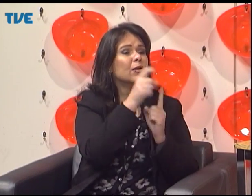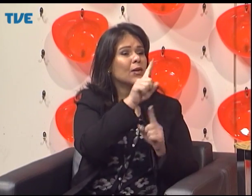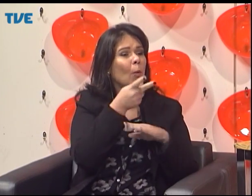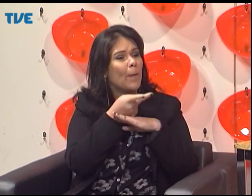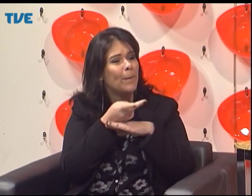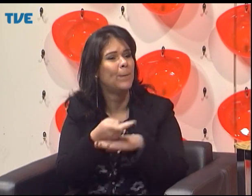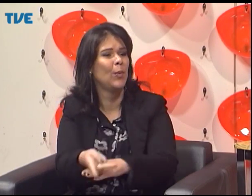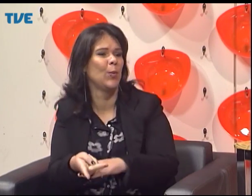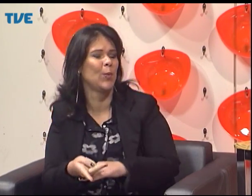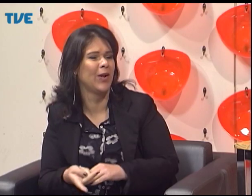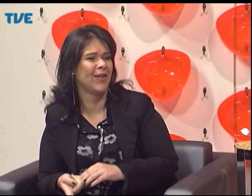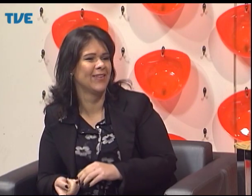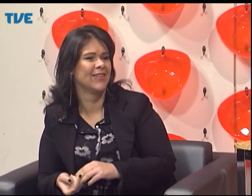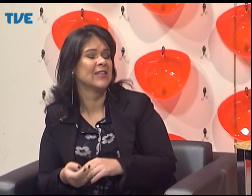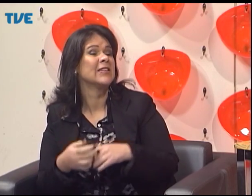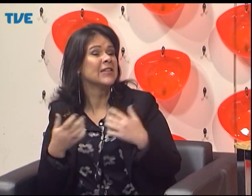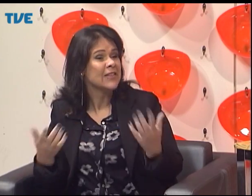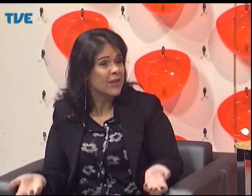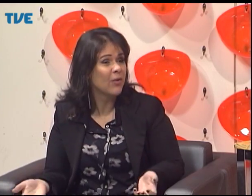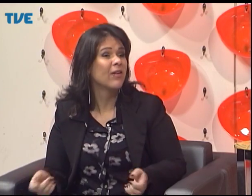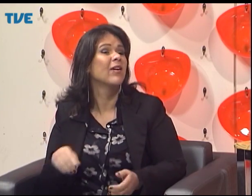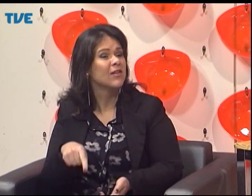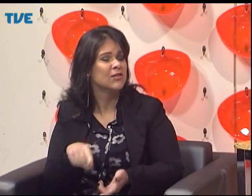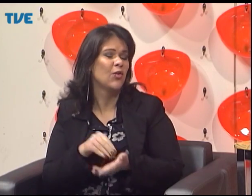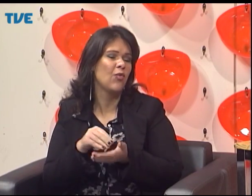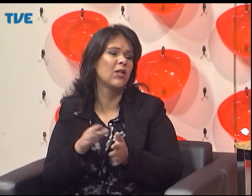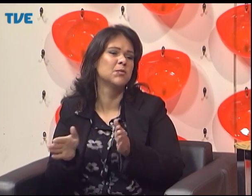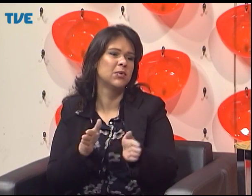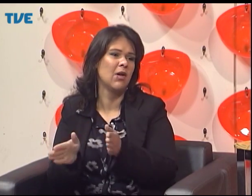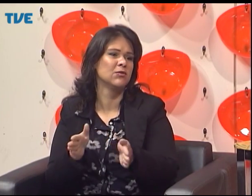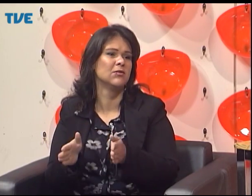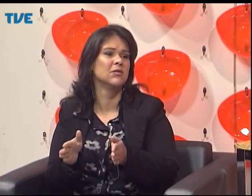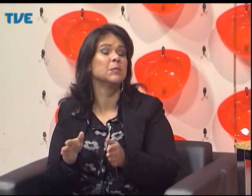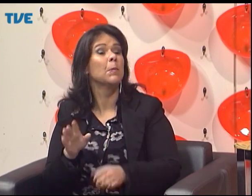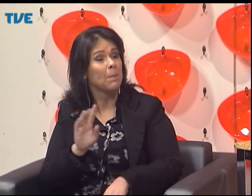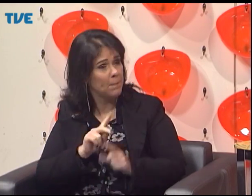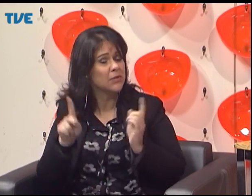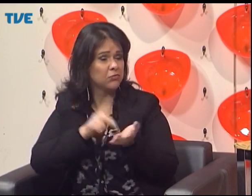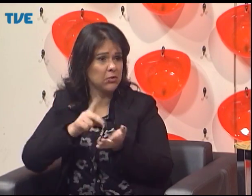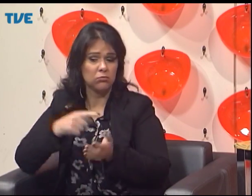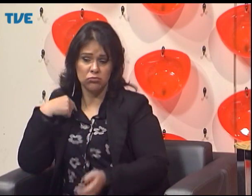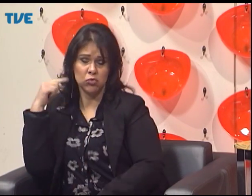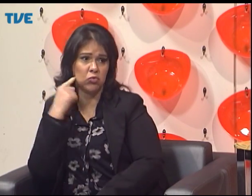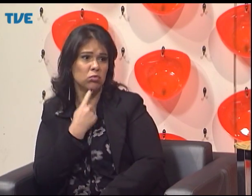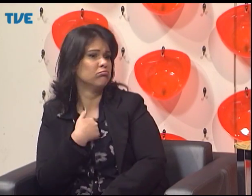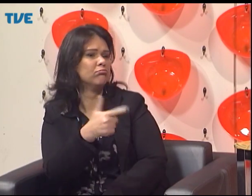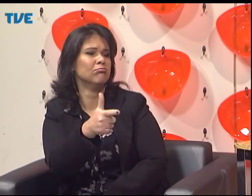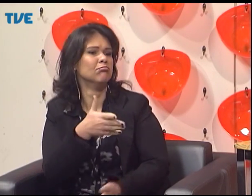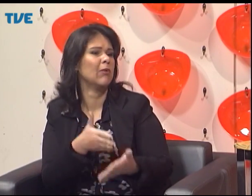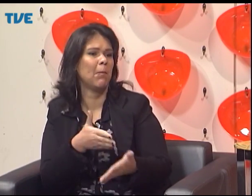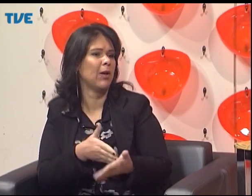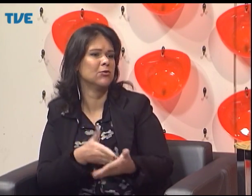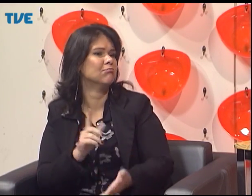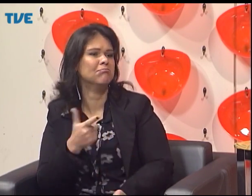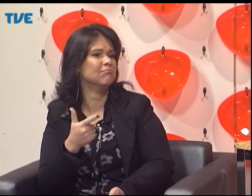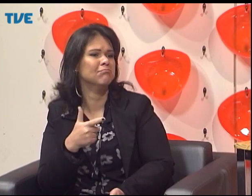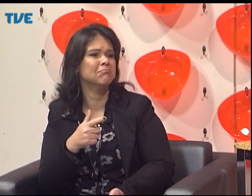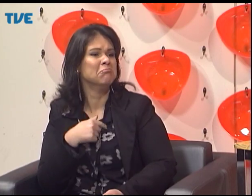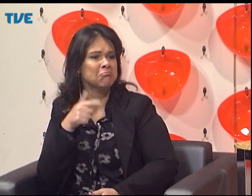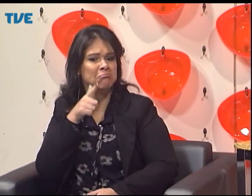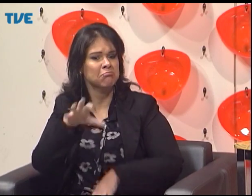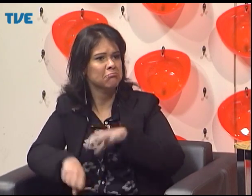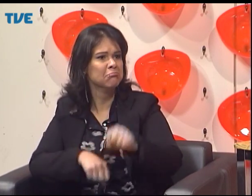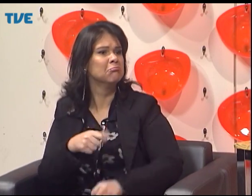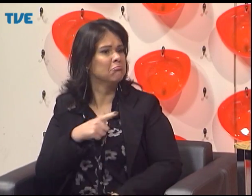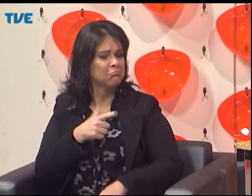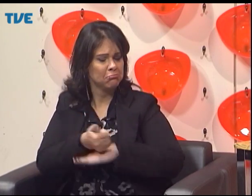intérprete de língua de sinais, e então, assim, a sociedade estará realmente sem barreiras. O que eu entendo enquanto